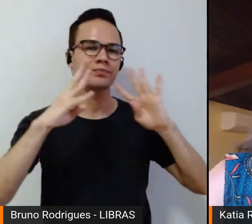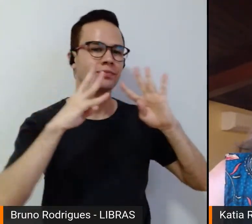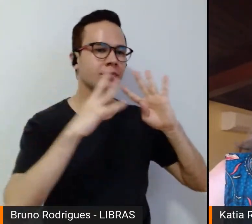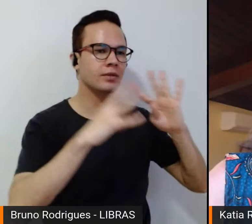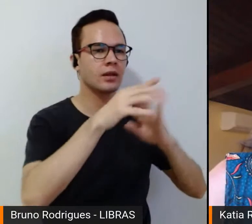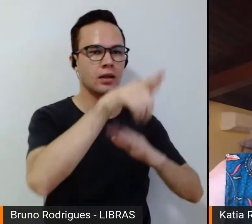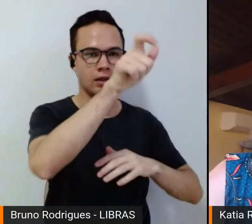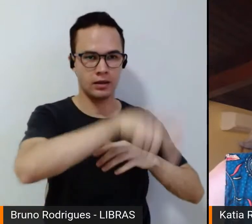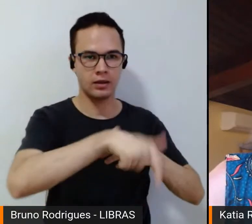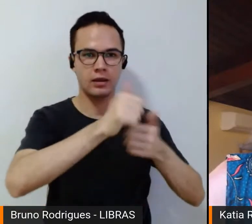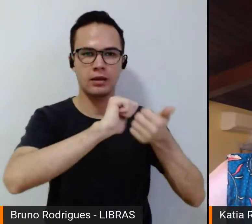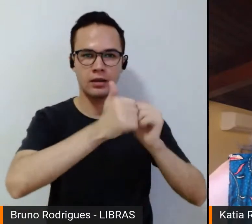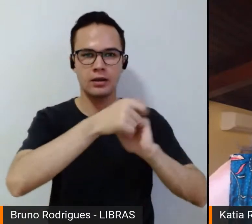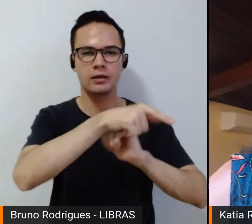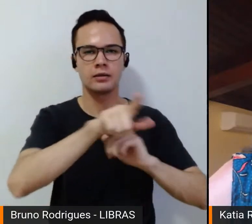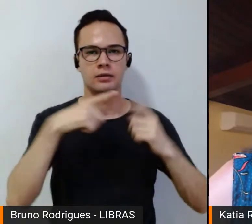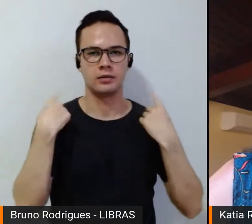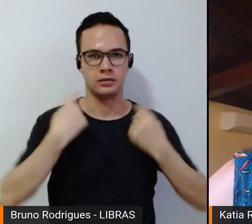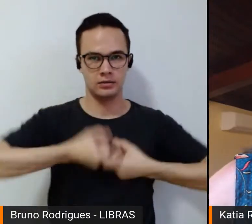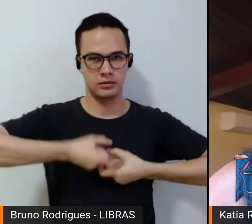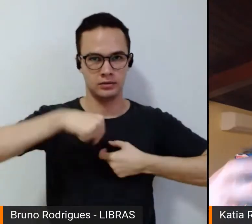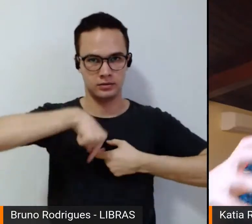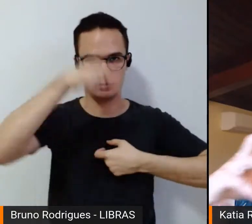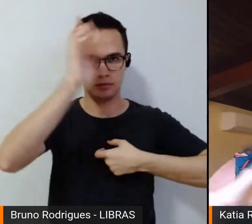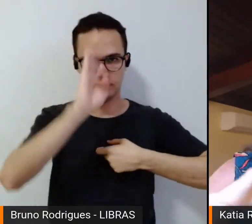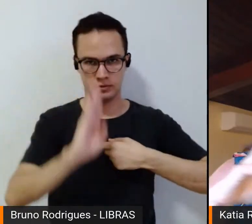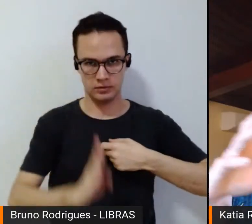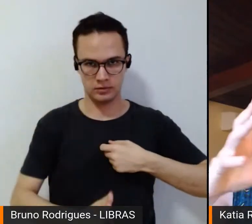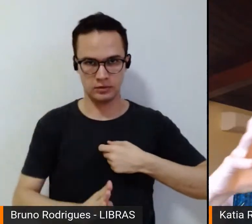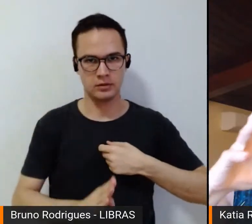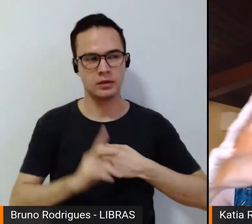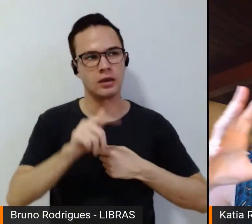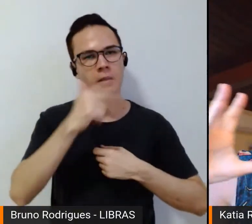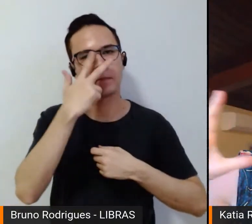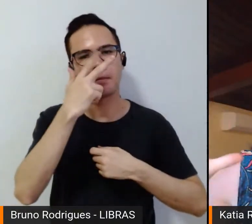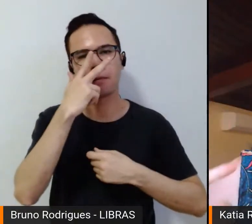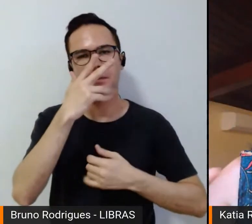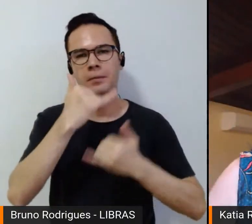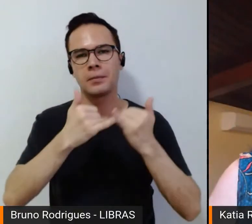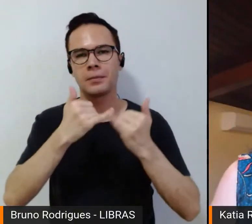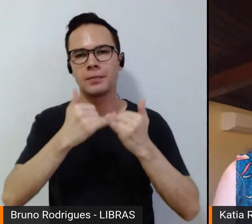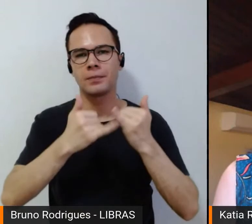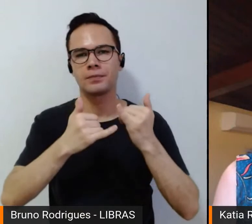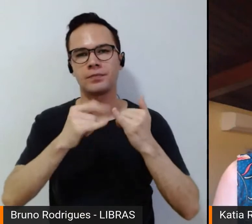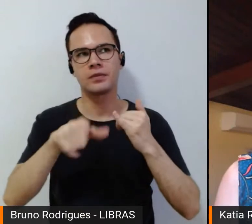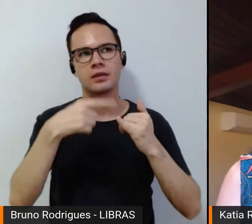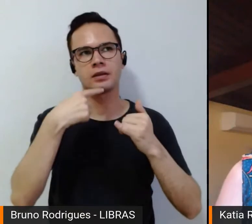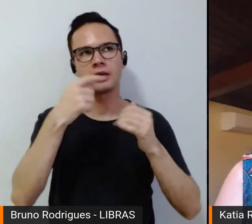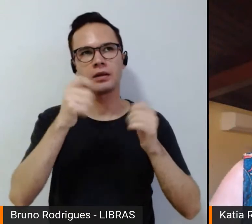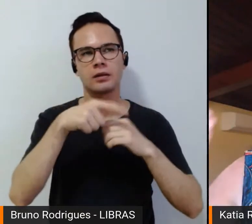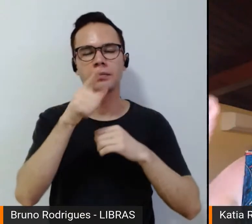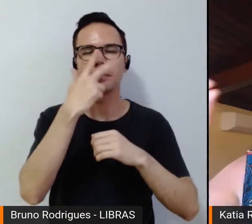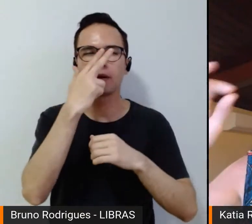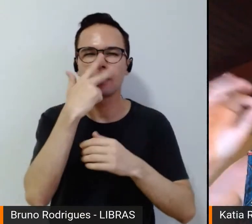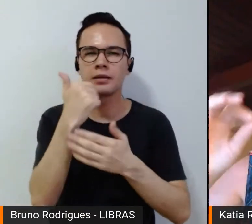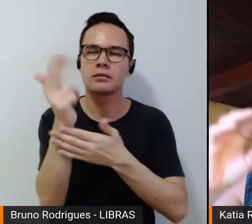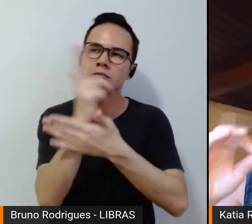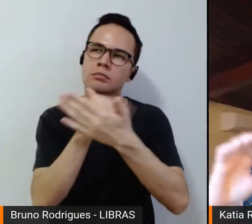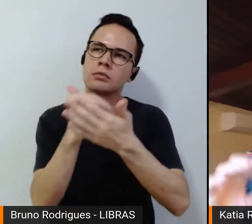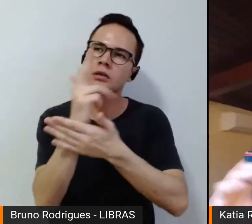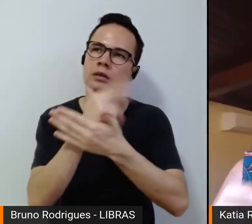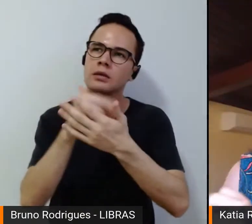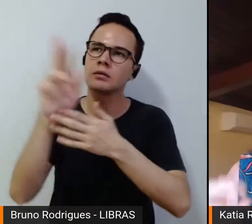atletas medalhistas do Brasil, é como se eu preenchesse uma tela em branco com